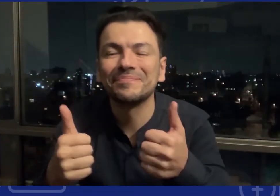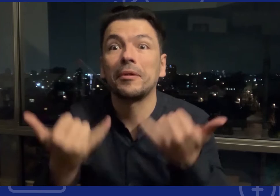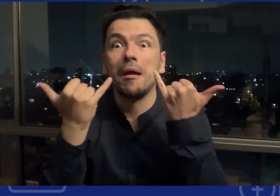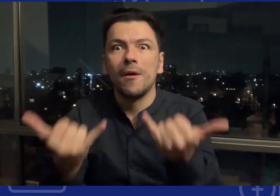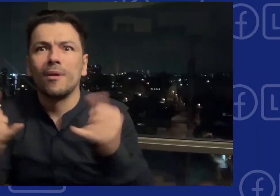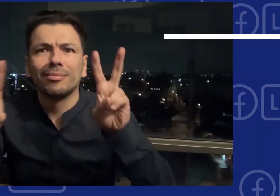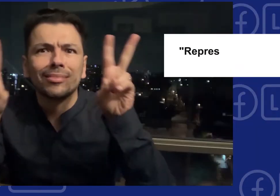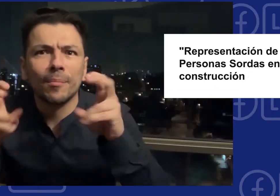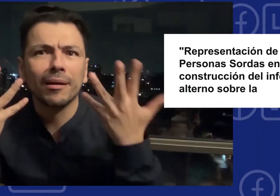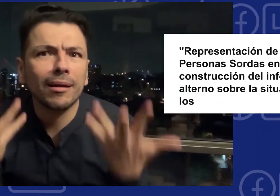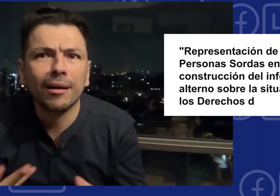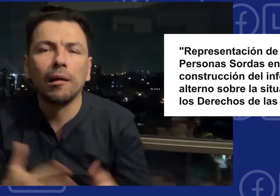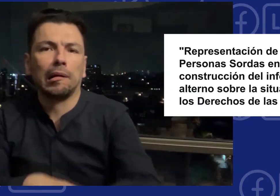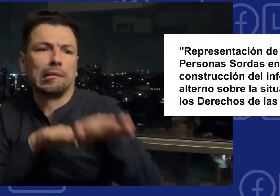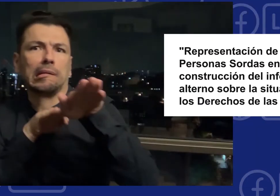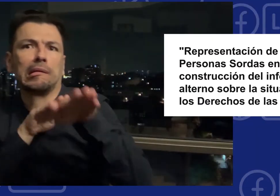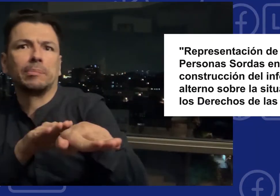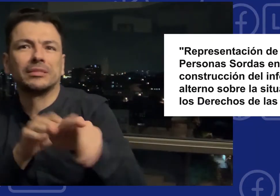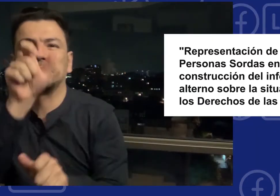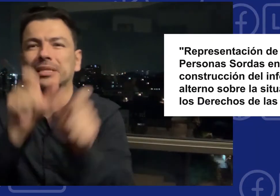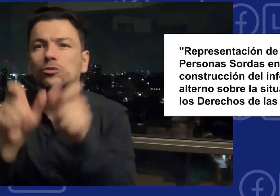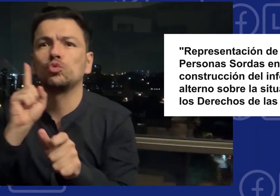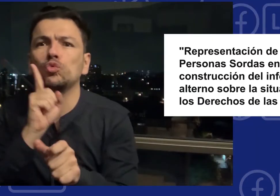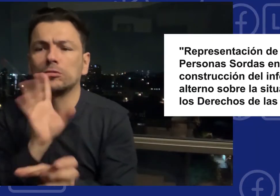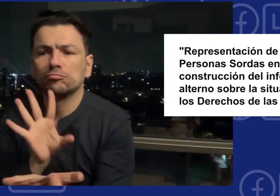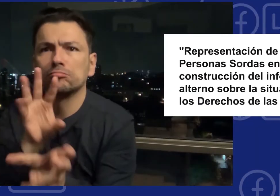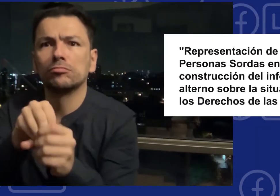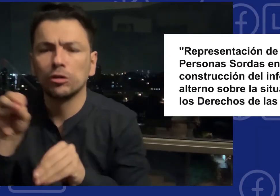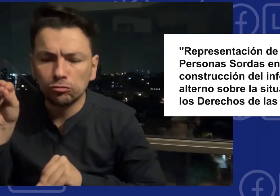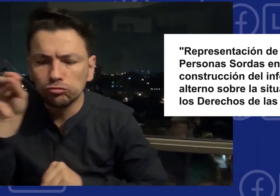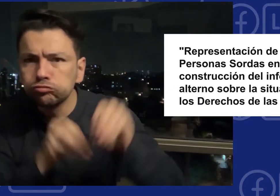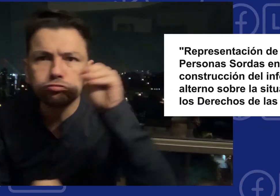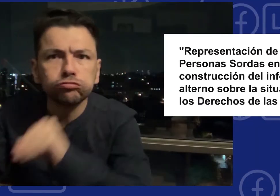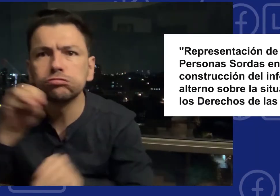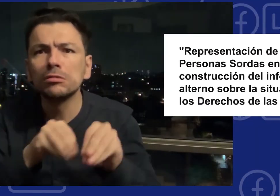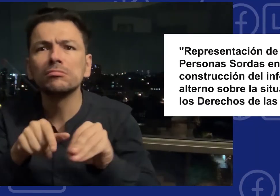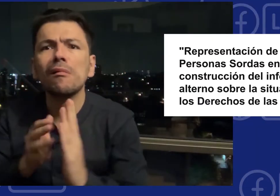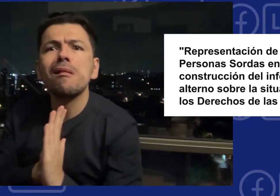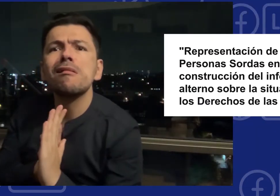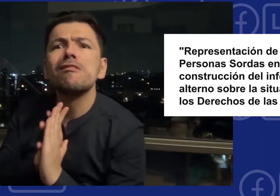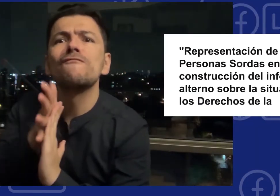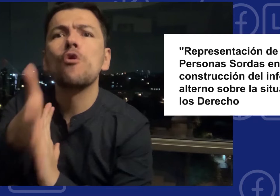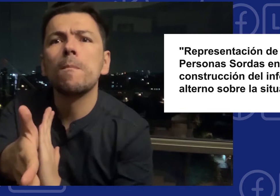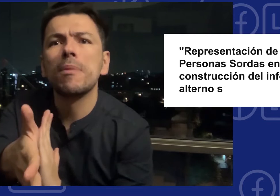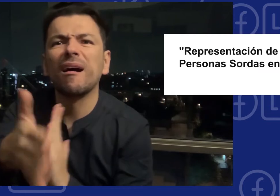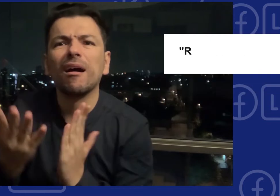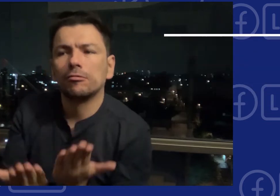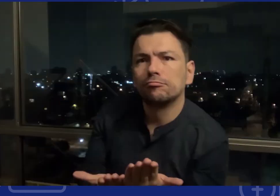Hola, un saludo para todas y todos Hoy vamos a hablar sobre la representación de las personas sordas en la construcción del